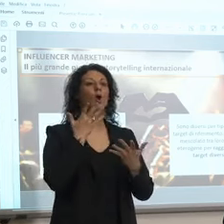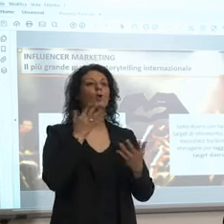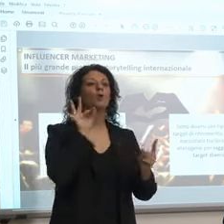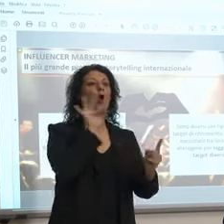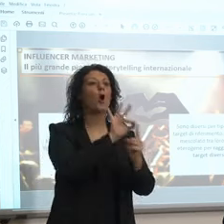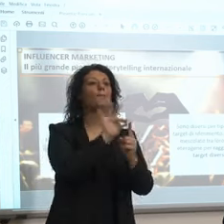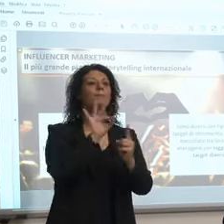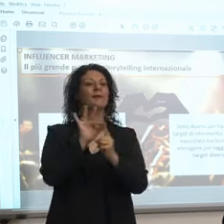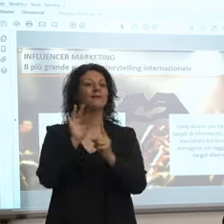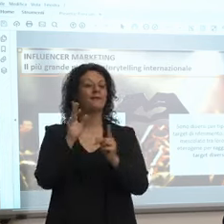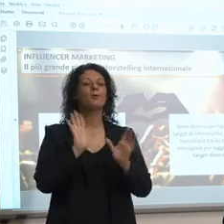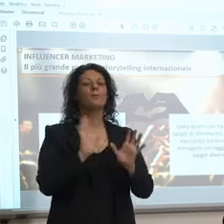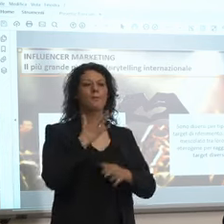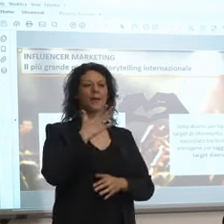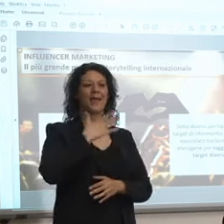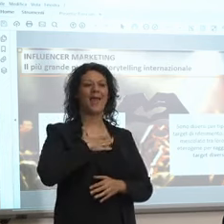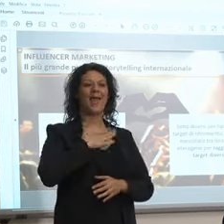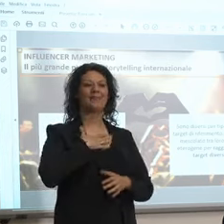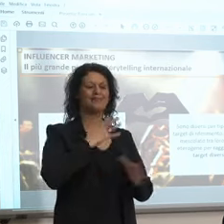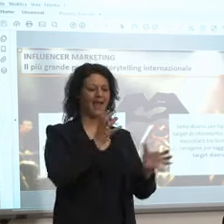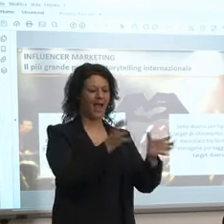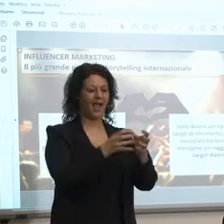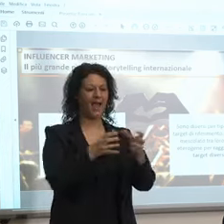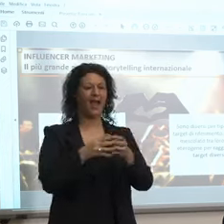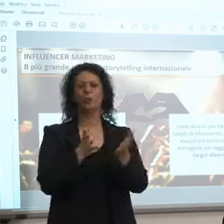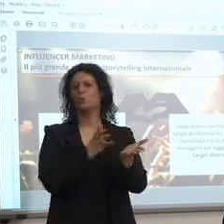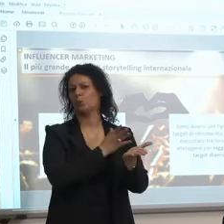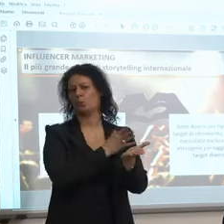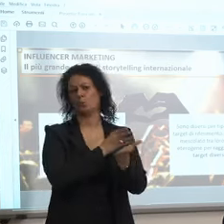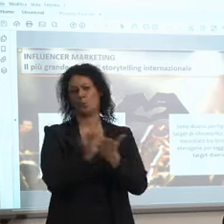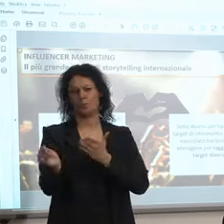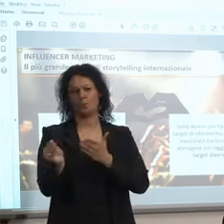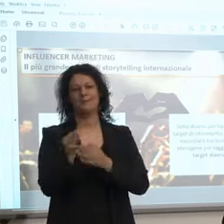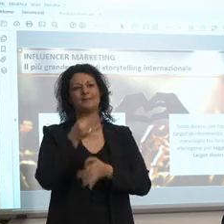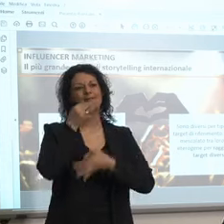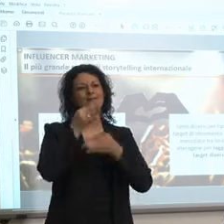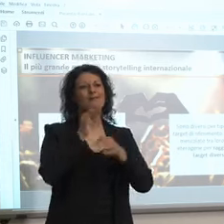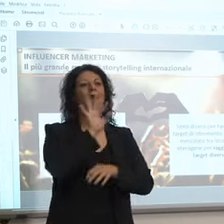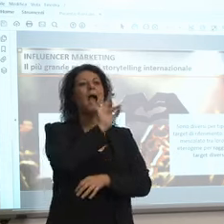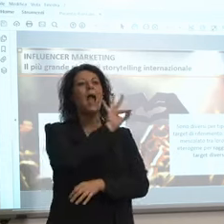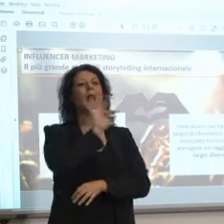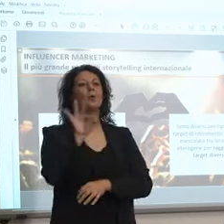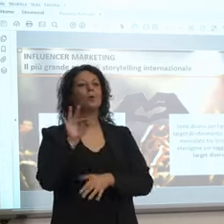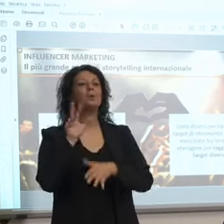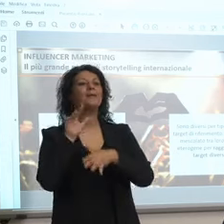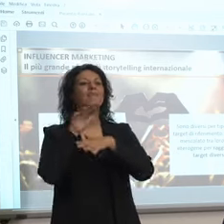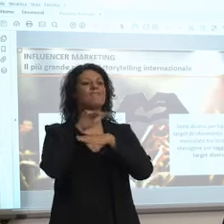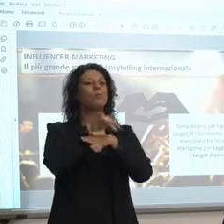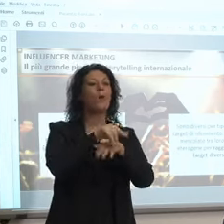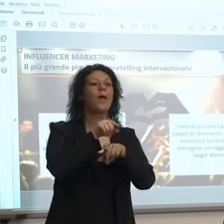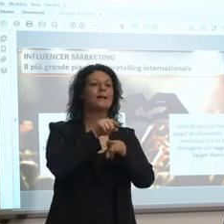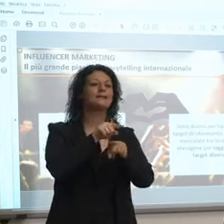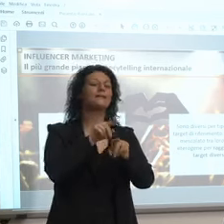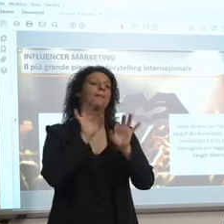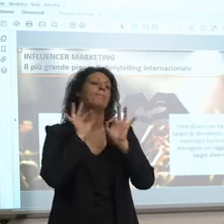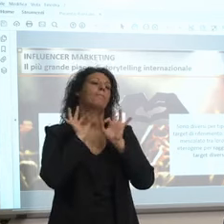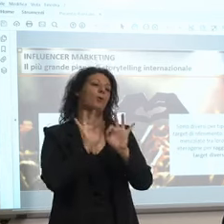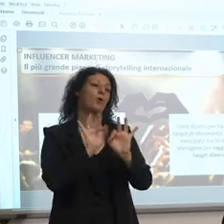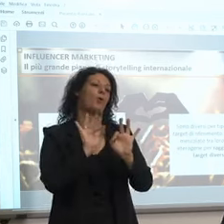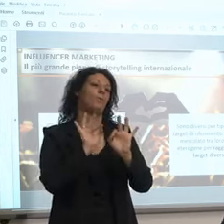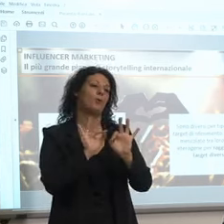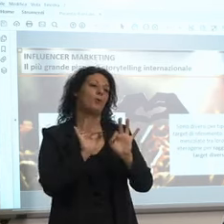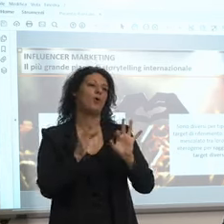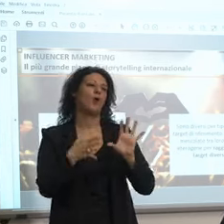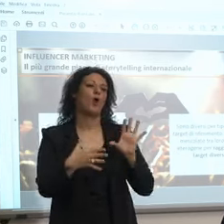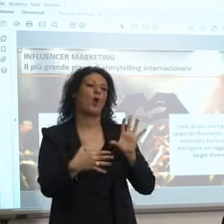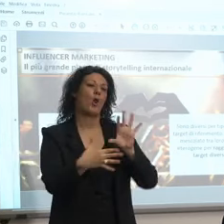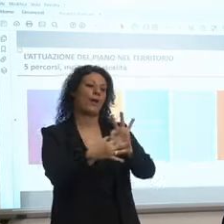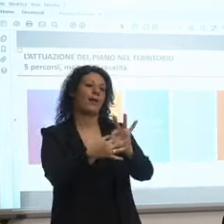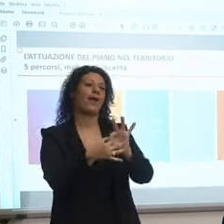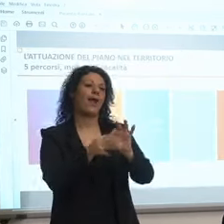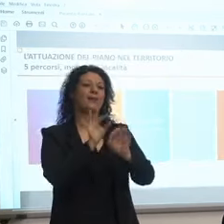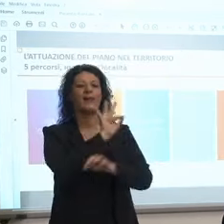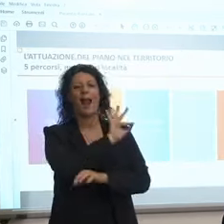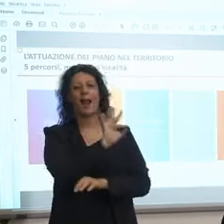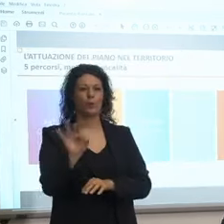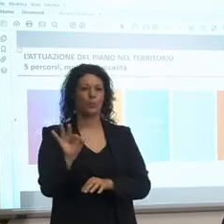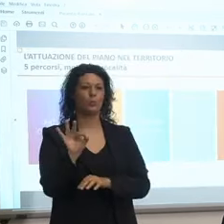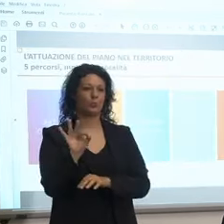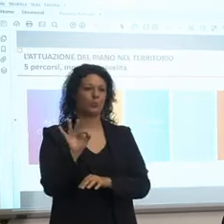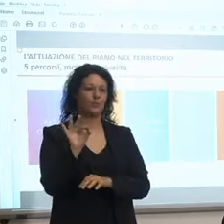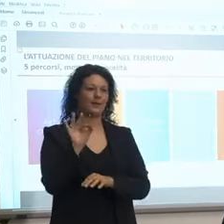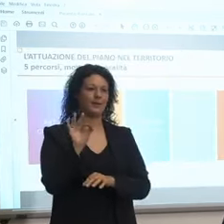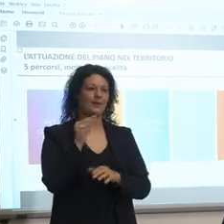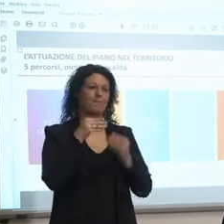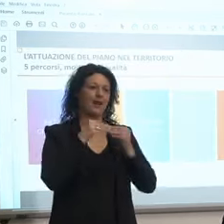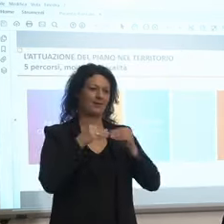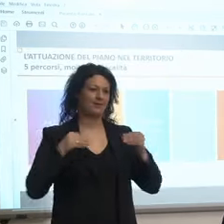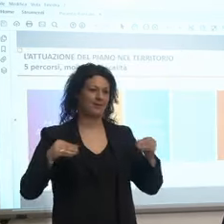personalizzati quindi alcuni influencer sono quelli che appunto sono bravi su alcune materie che vogliamo spingere ecco